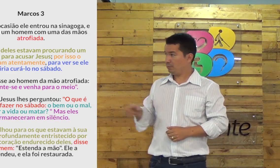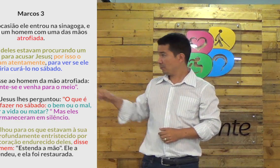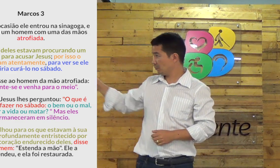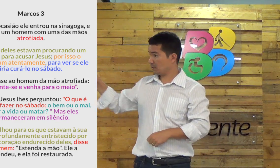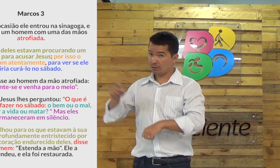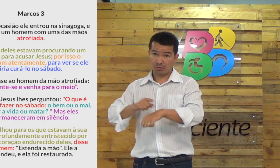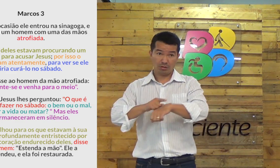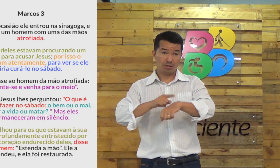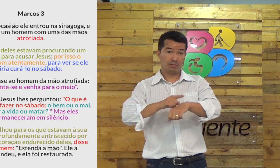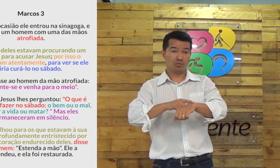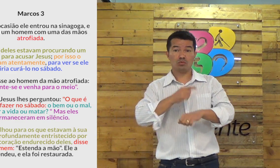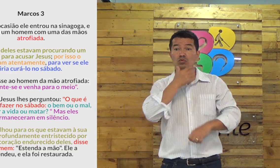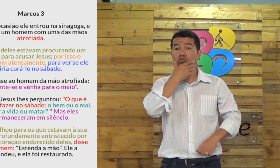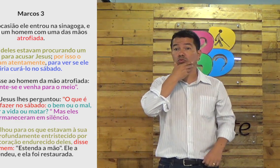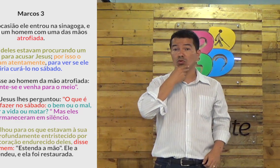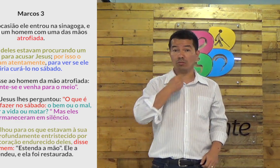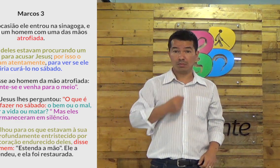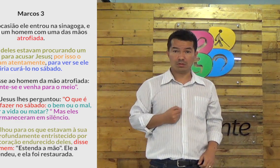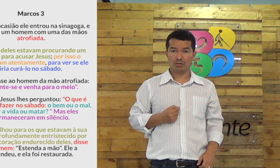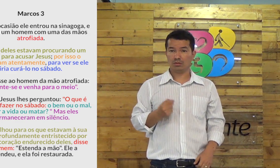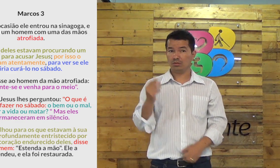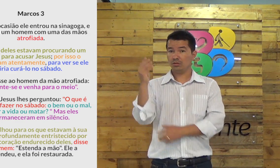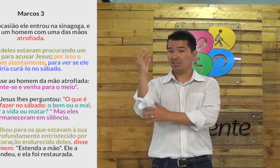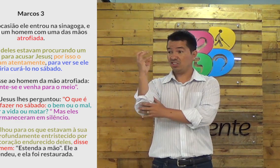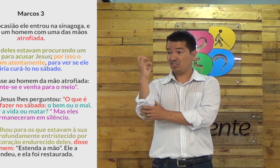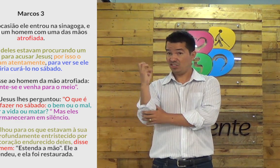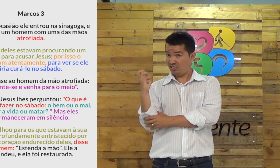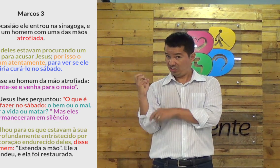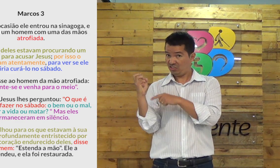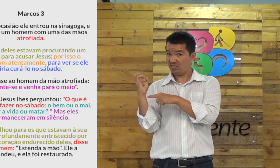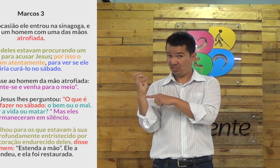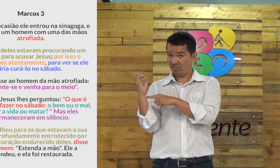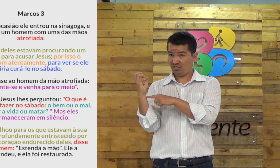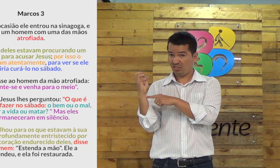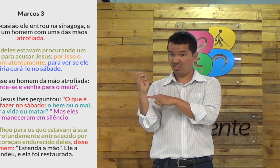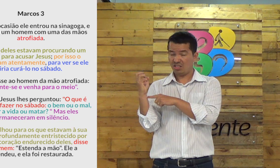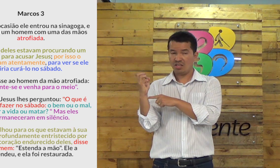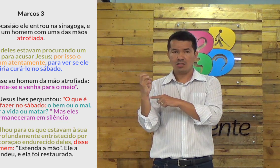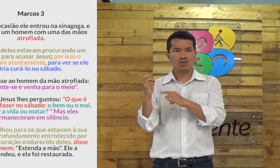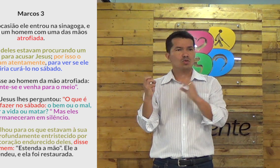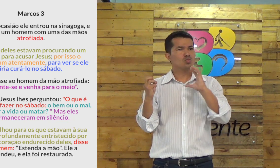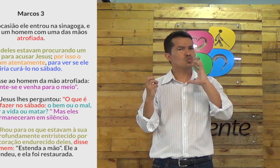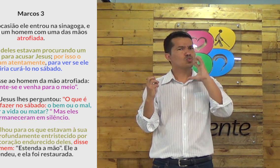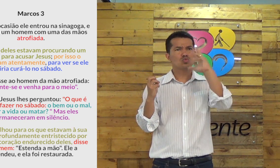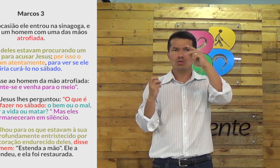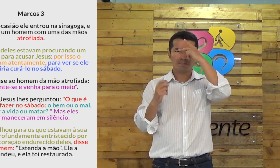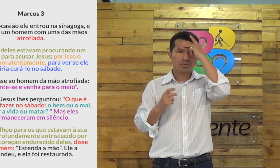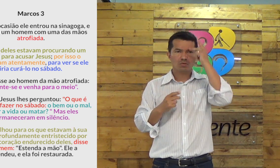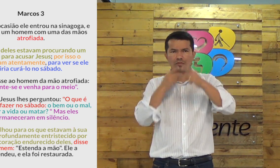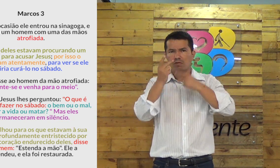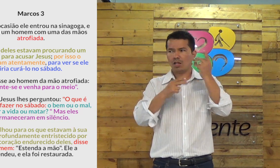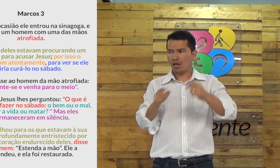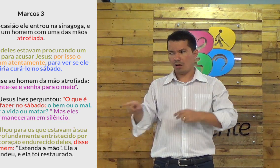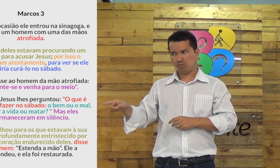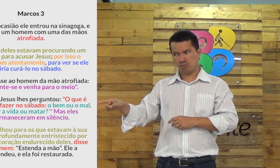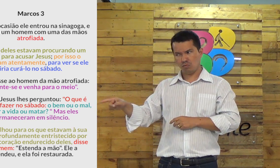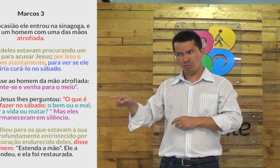Lá atrás no tempo de Jesus dessa história as pessoas